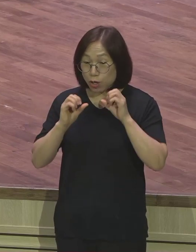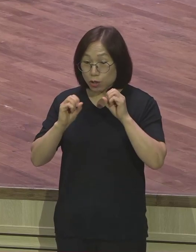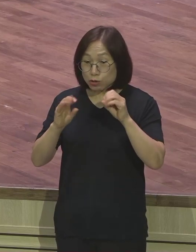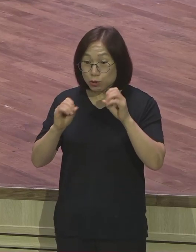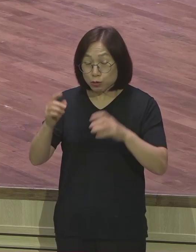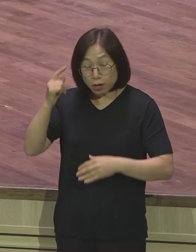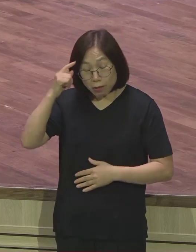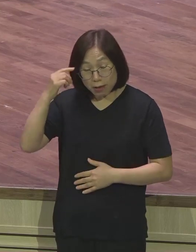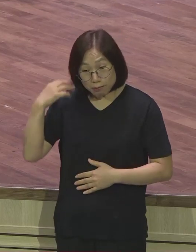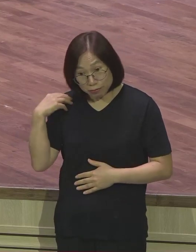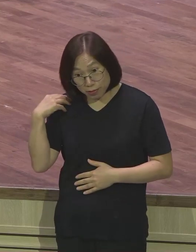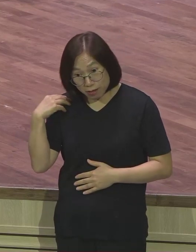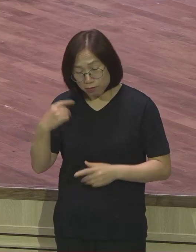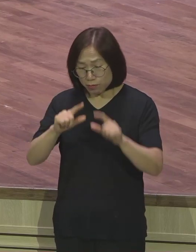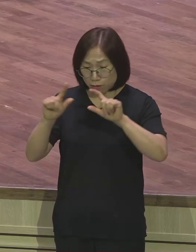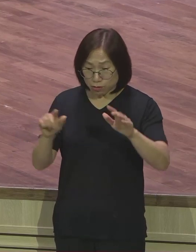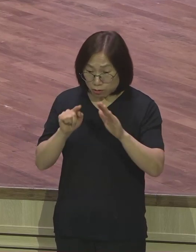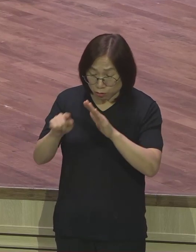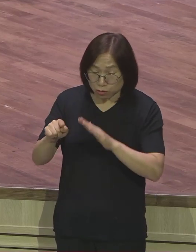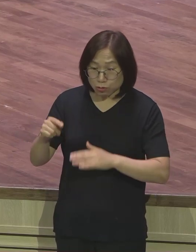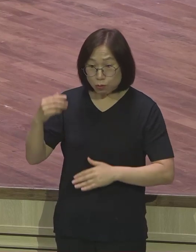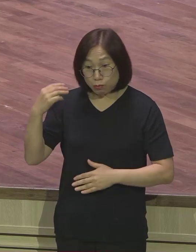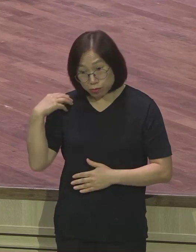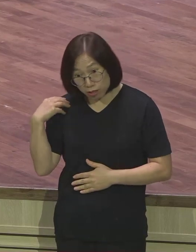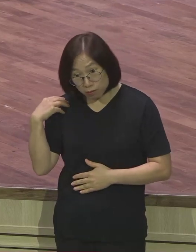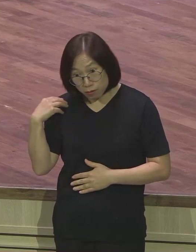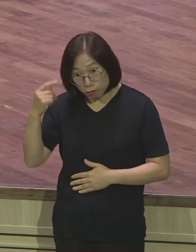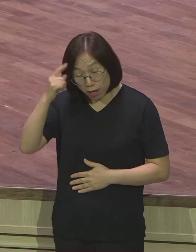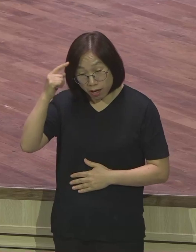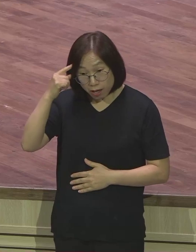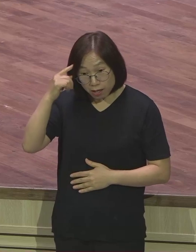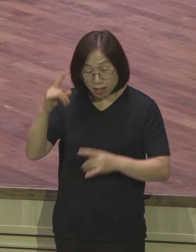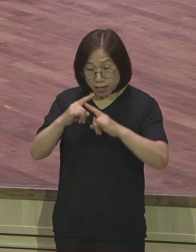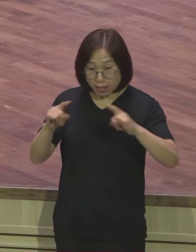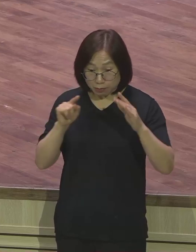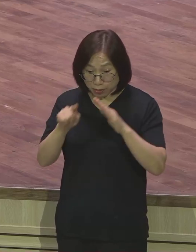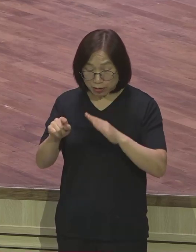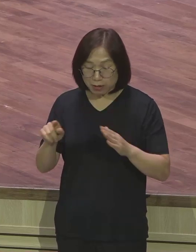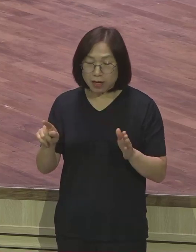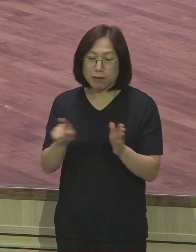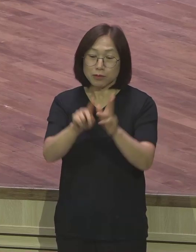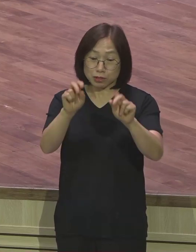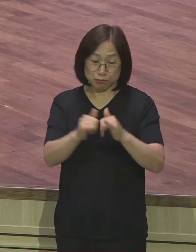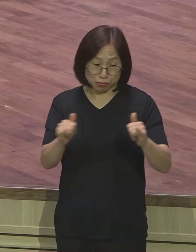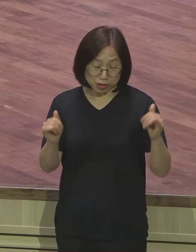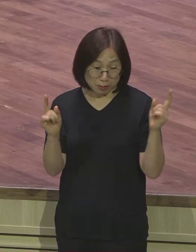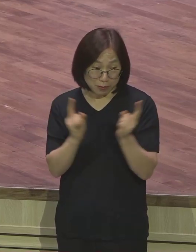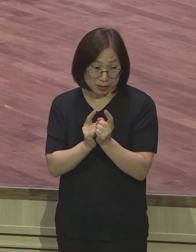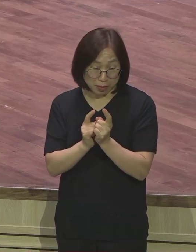현장이 왜 부담이 될까요? 캠프 나가서 막상 불신자와 부딪히면 왜 주저주저하게 될까요?